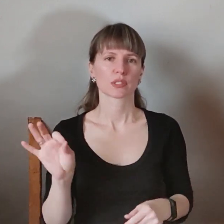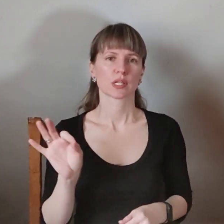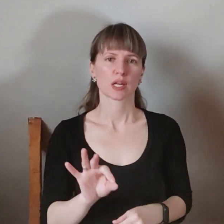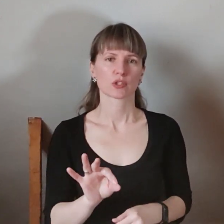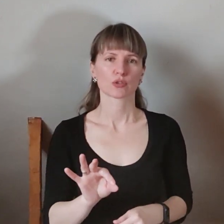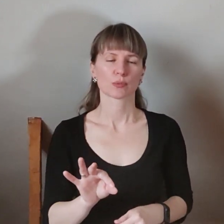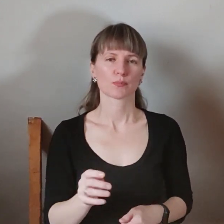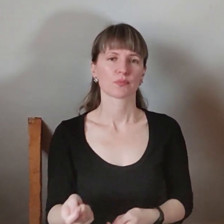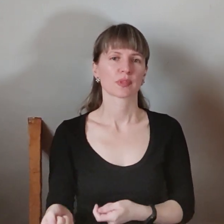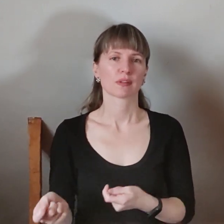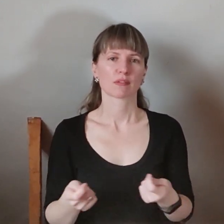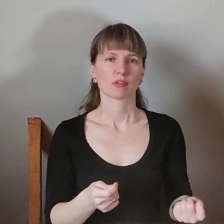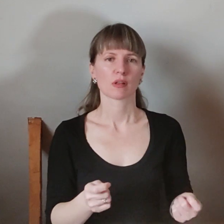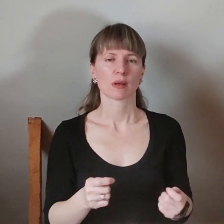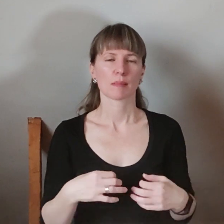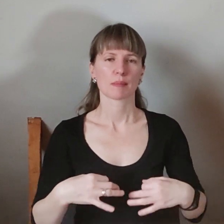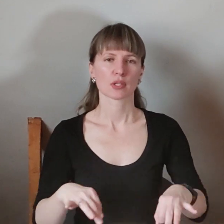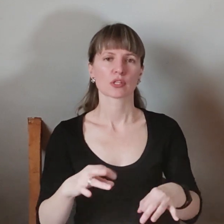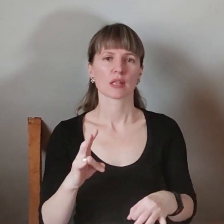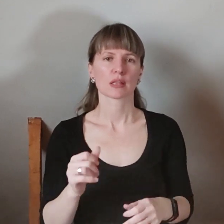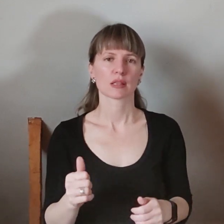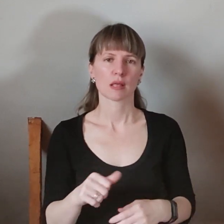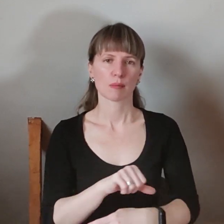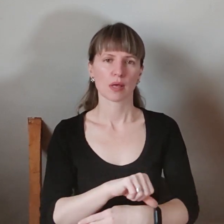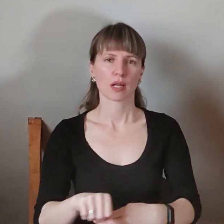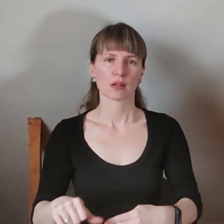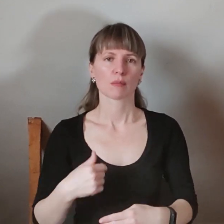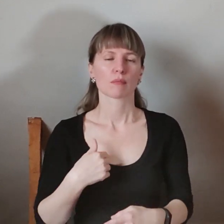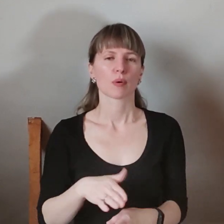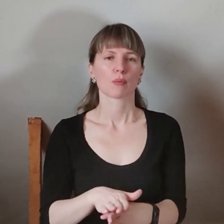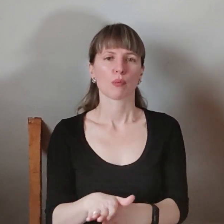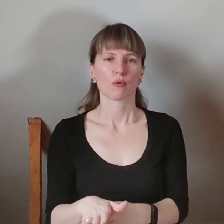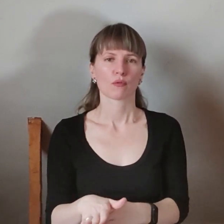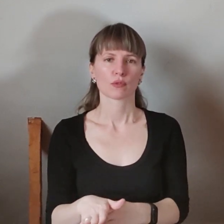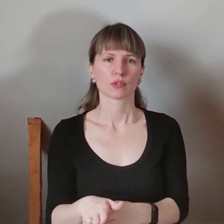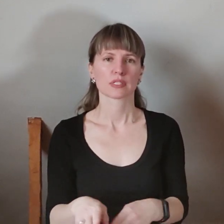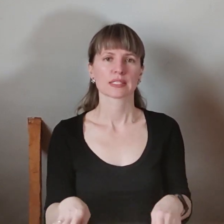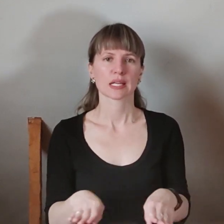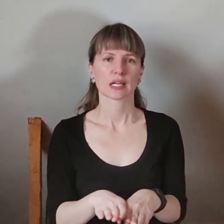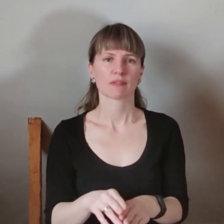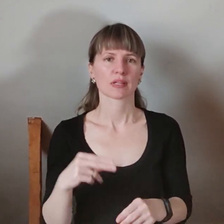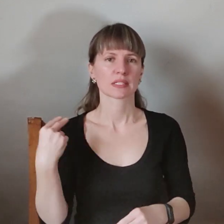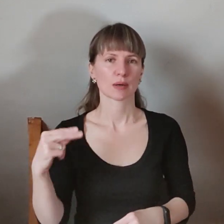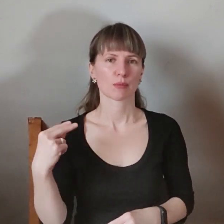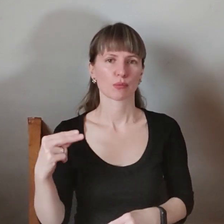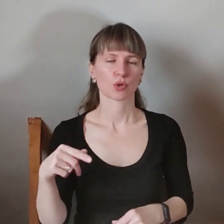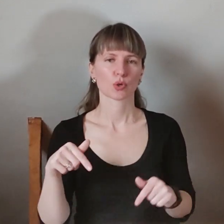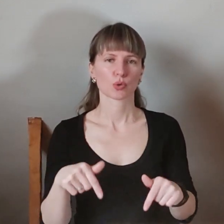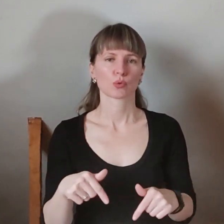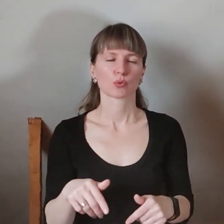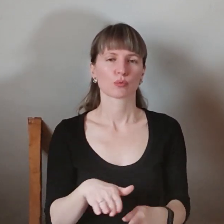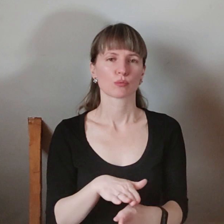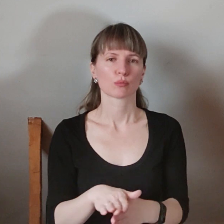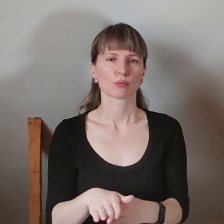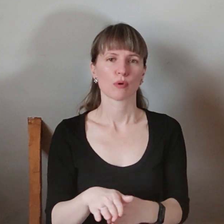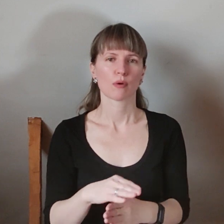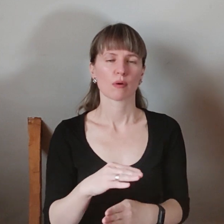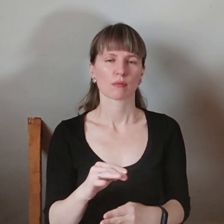відвозимо автівками на передугу. Ми повністю закриваємо Запоріжжя. Тут суцільний форпост. Ми